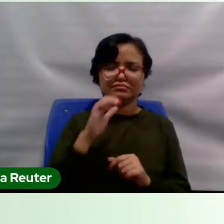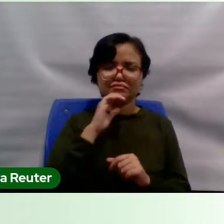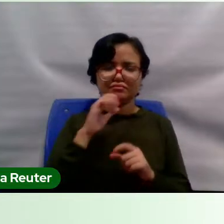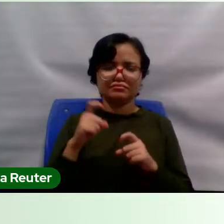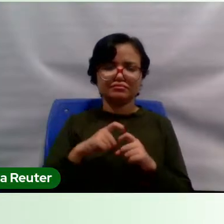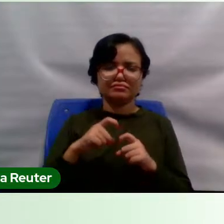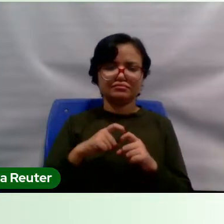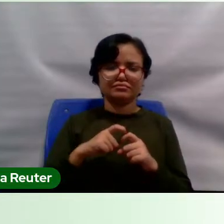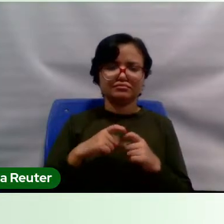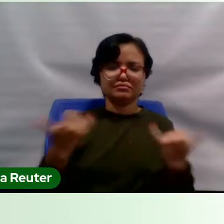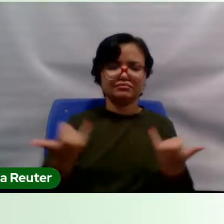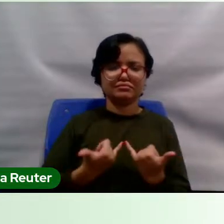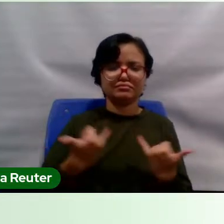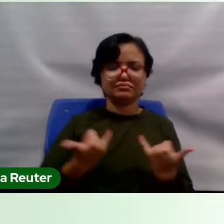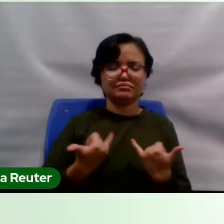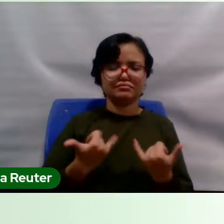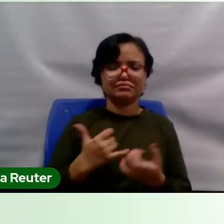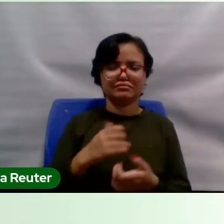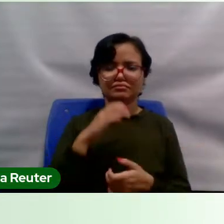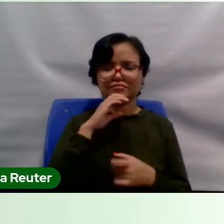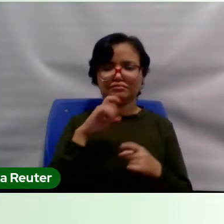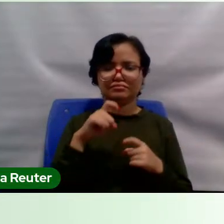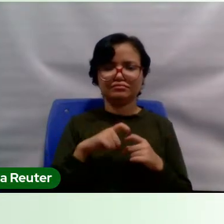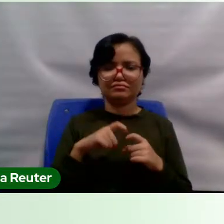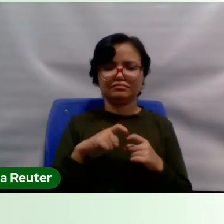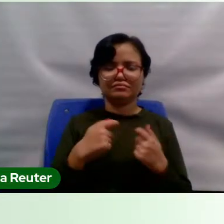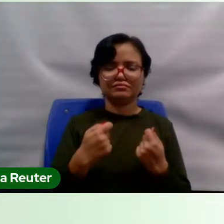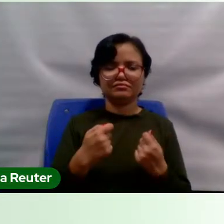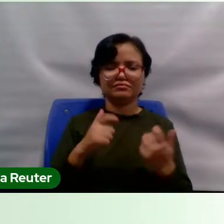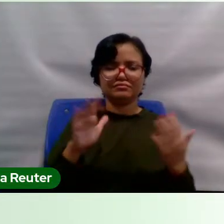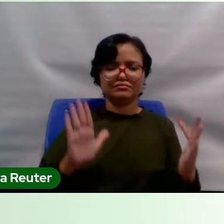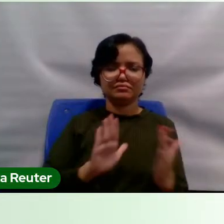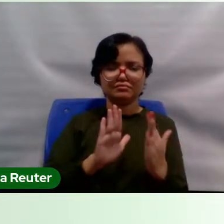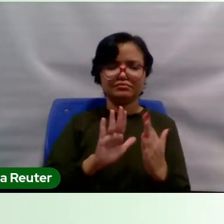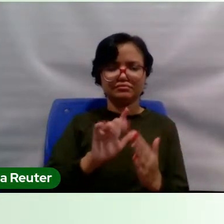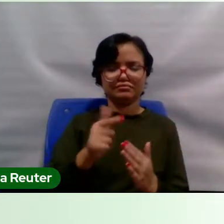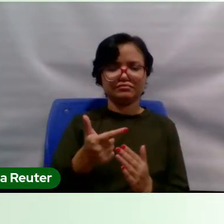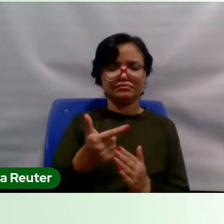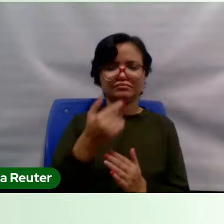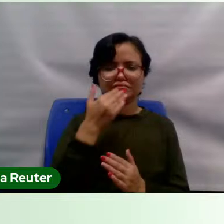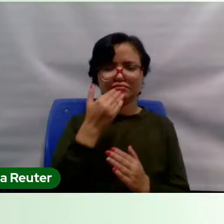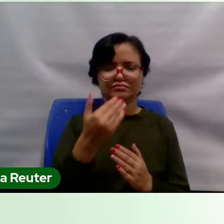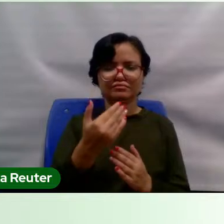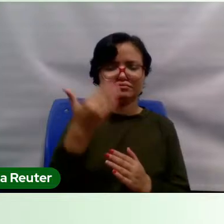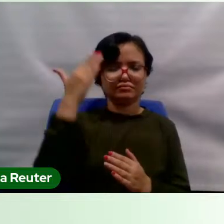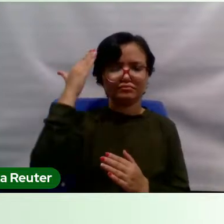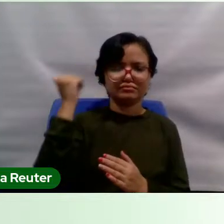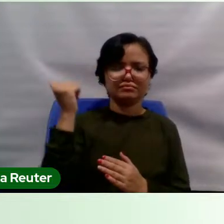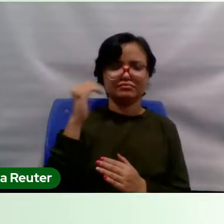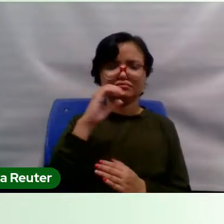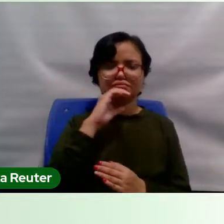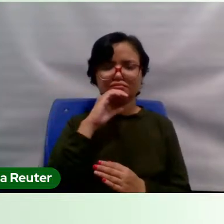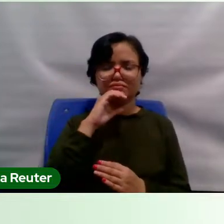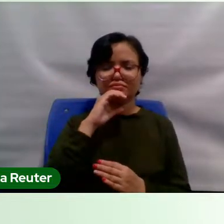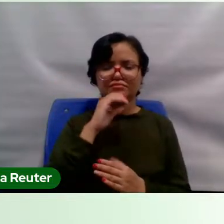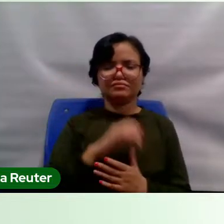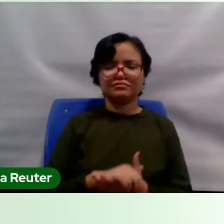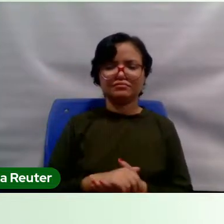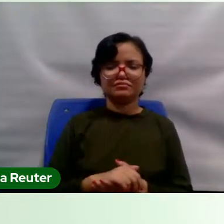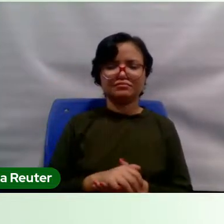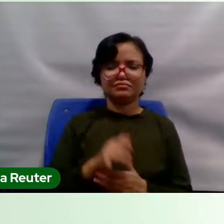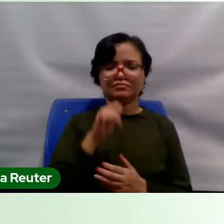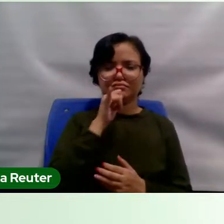para se estabelecer, ele também entra em embate com outros saberes, né? Como o saber